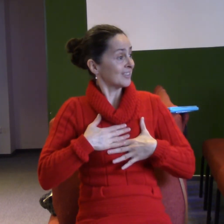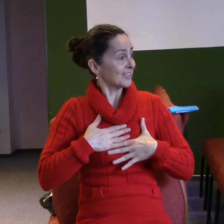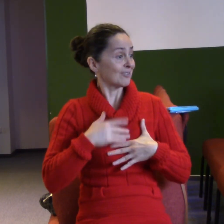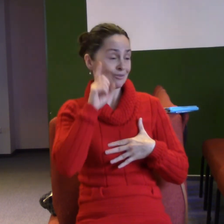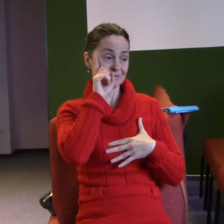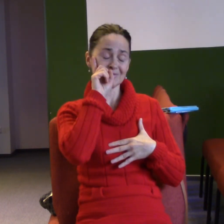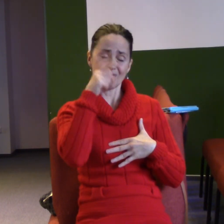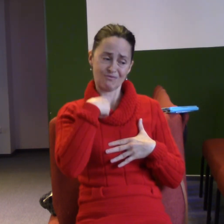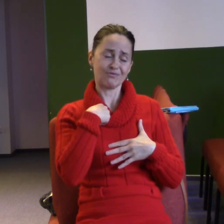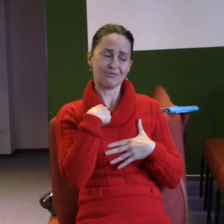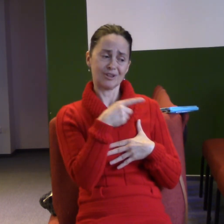ztratili, ale že ho potkáme.